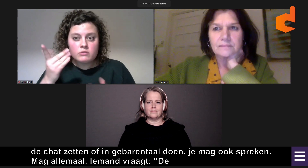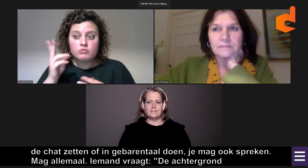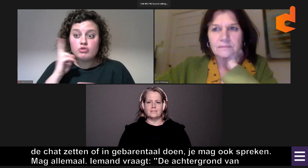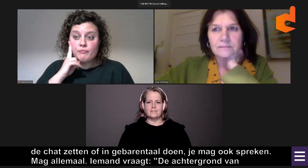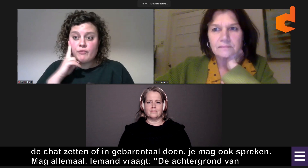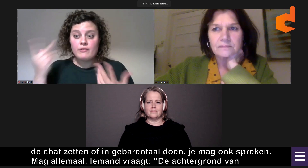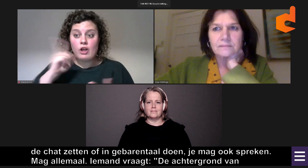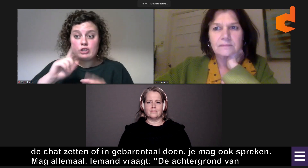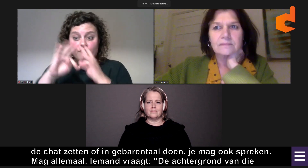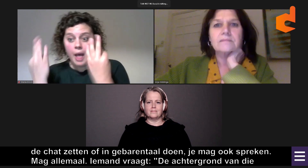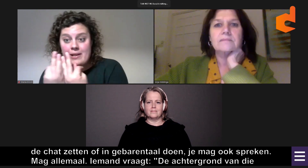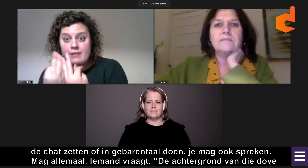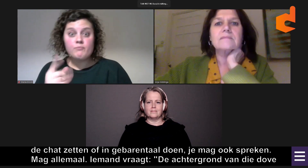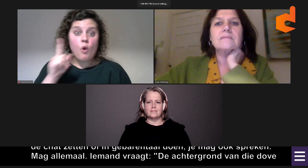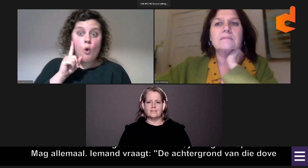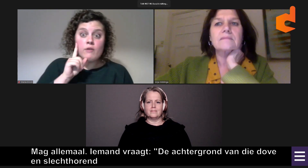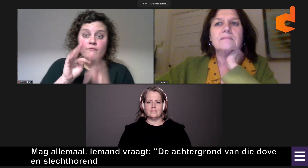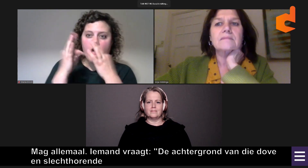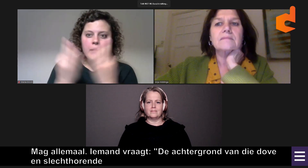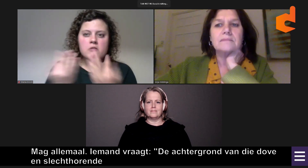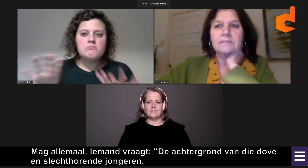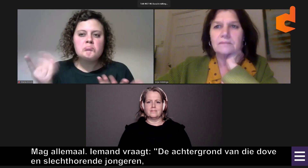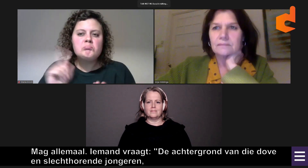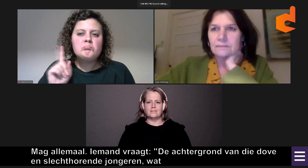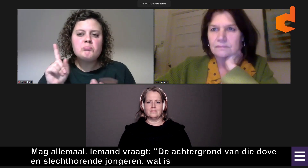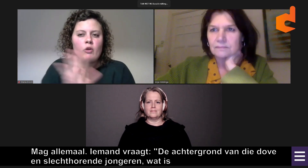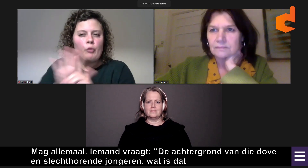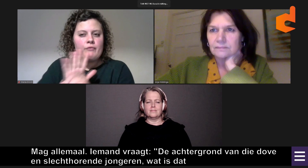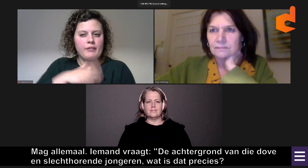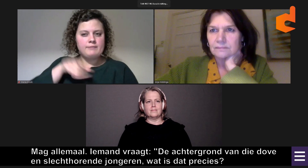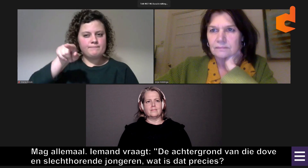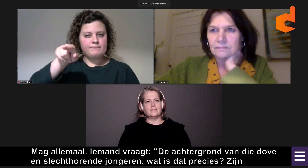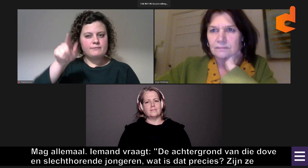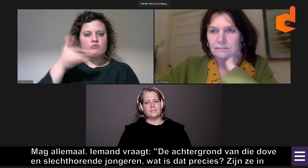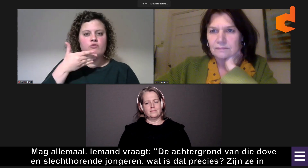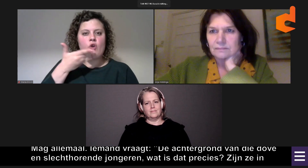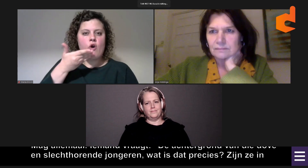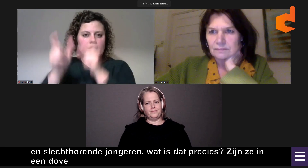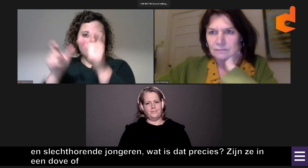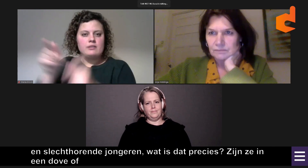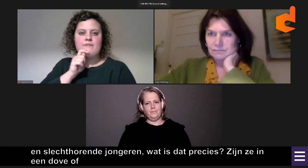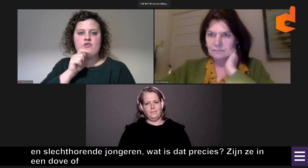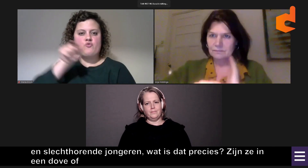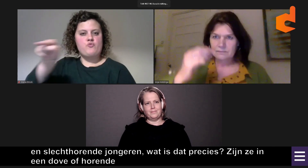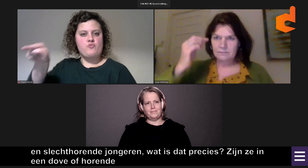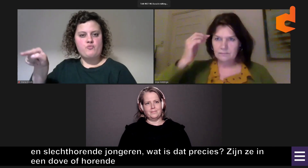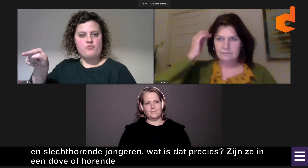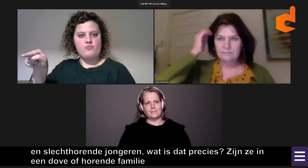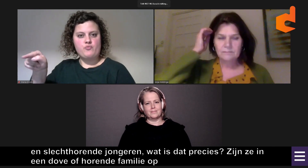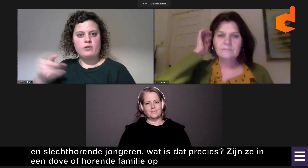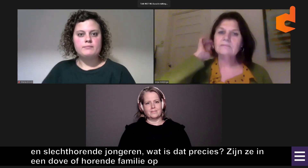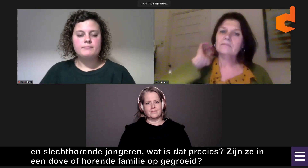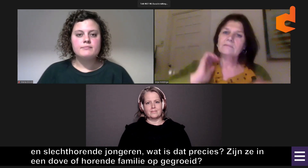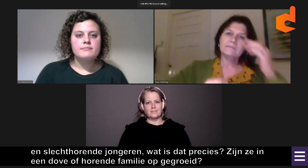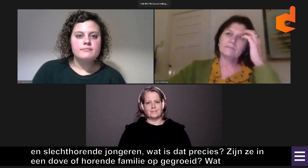en slechthorende jongeren. Wat is dat precies? Zijn ze in een dove of een horende familie opgegroeid? Wat is de